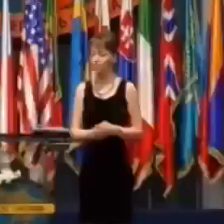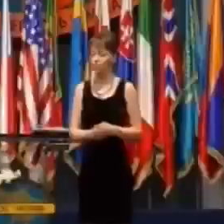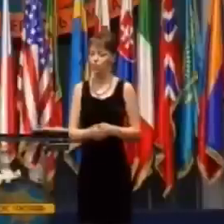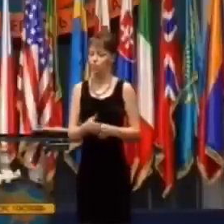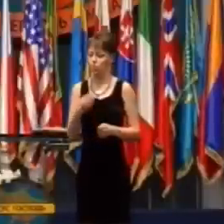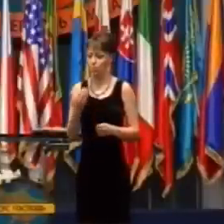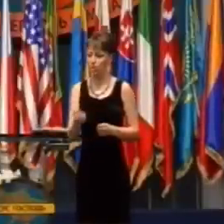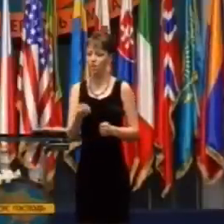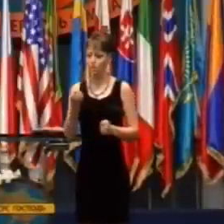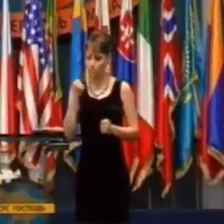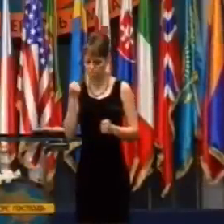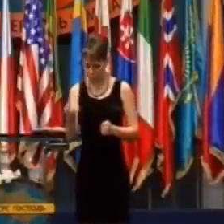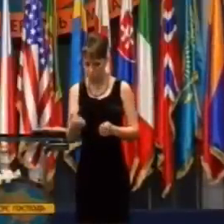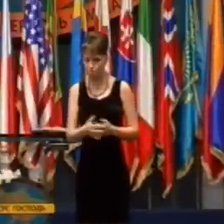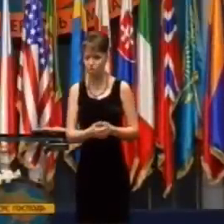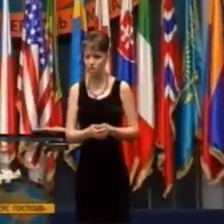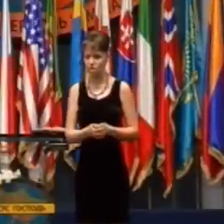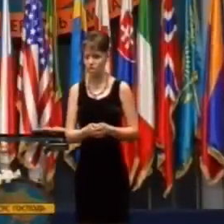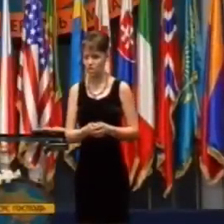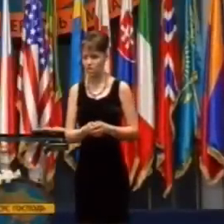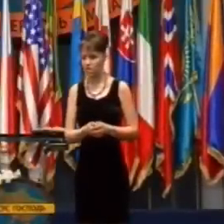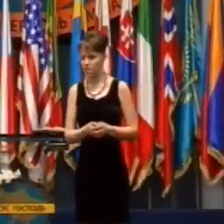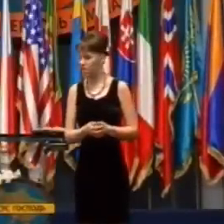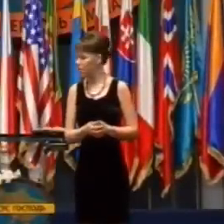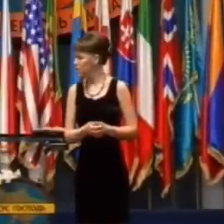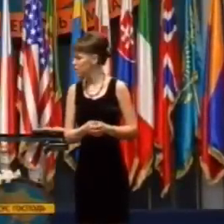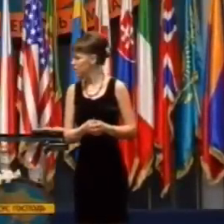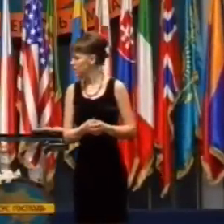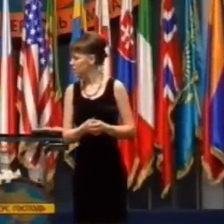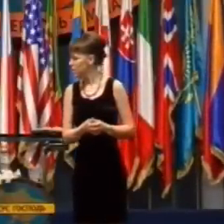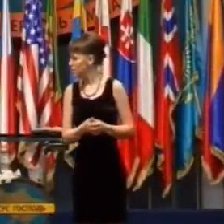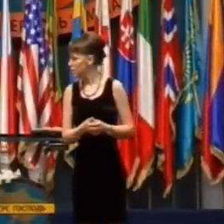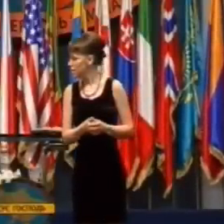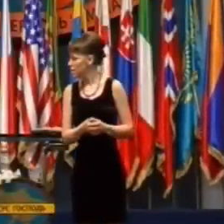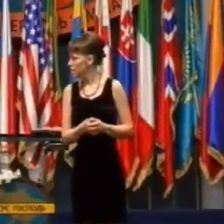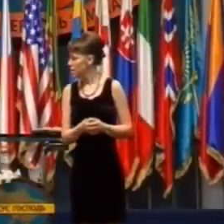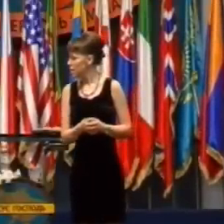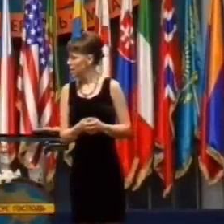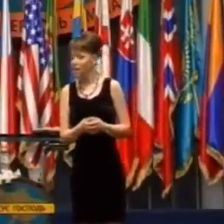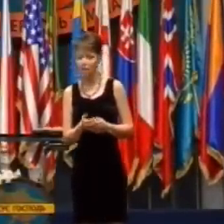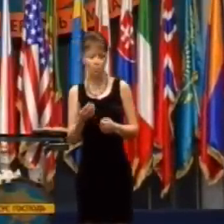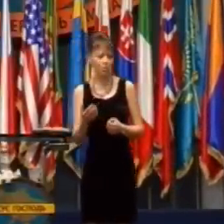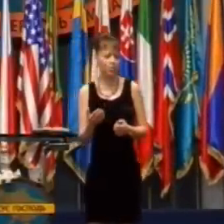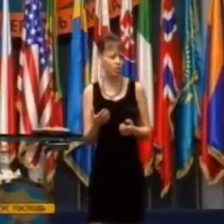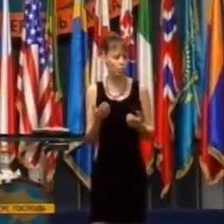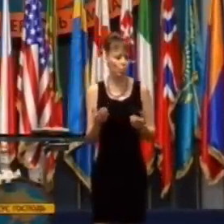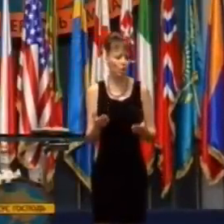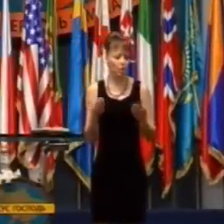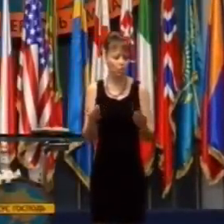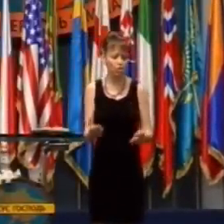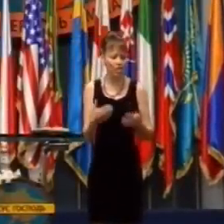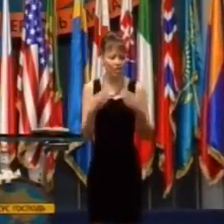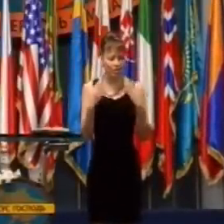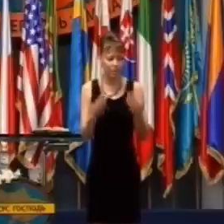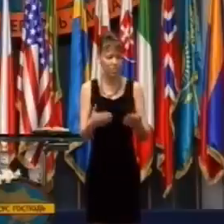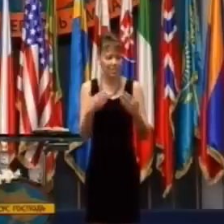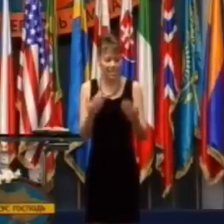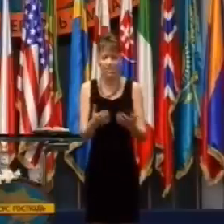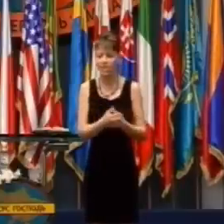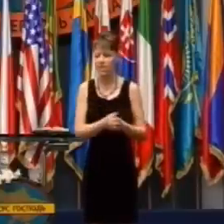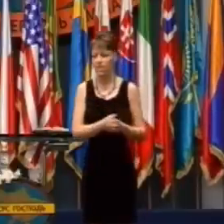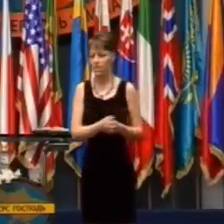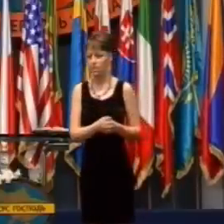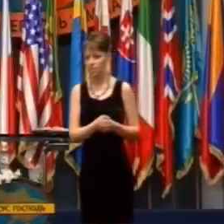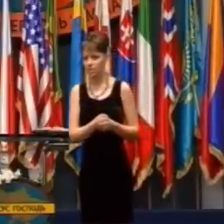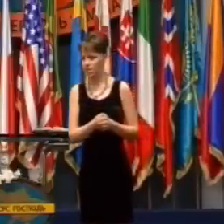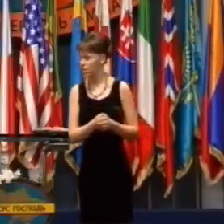prvú vec, ktorú sa naša céra Rebecca spýtala, bolo toto. Ako dlho bude trvať, kým sa